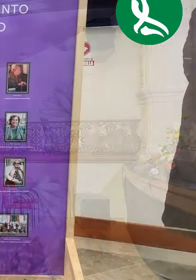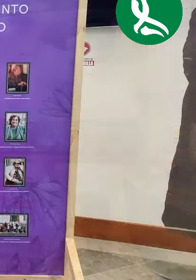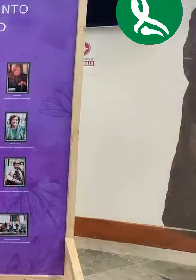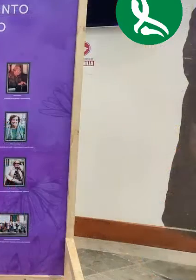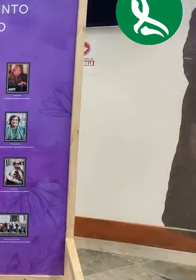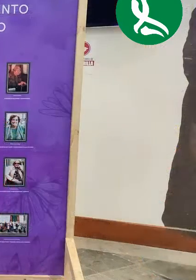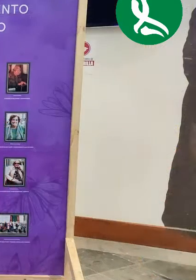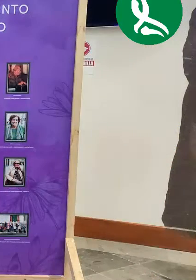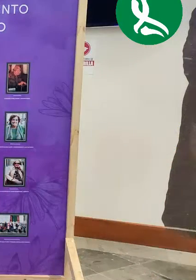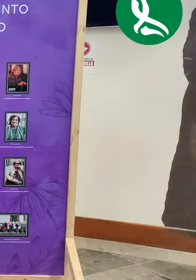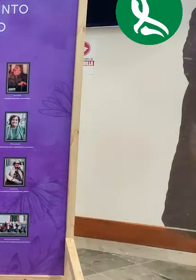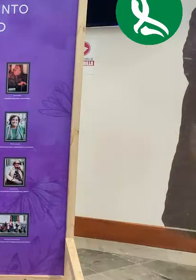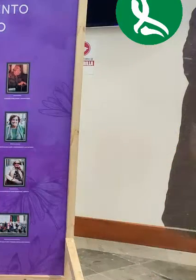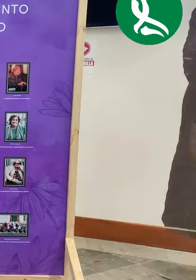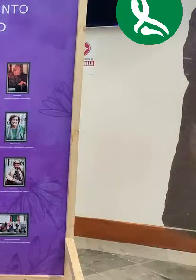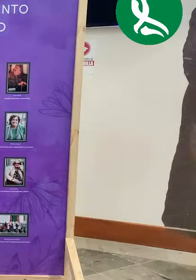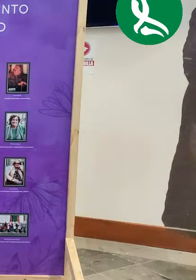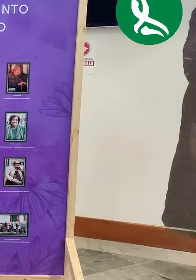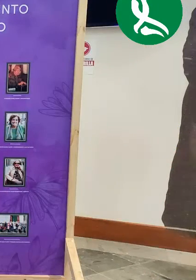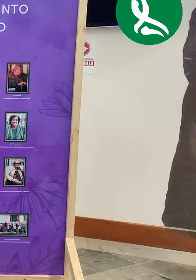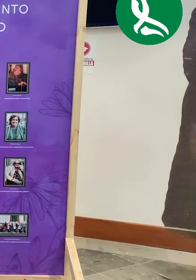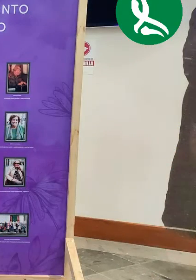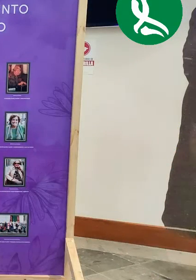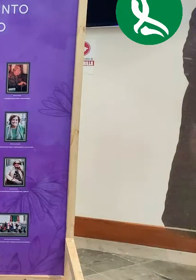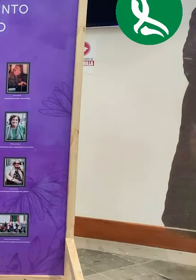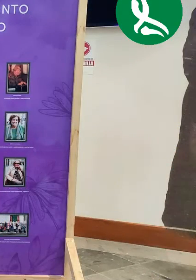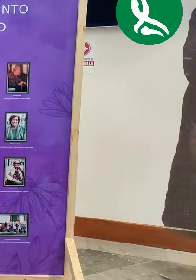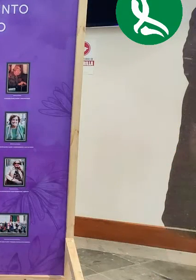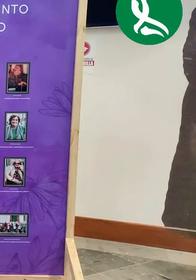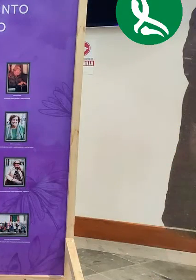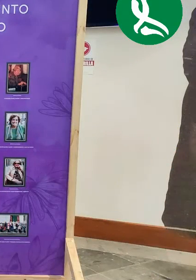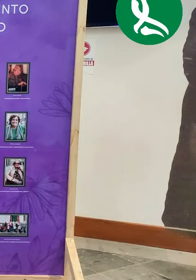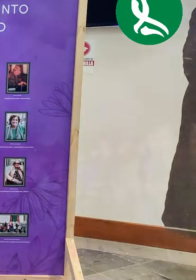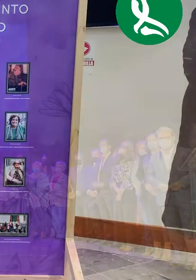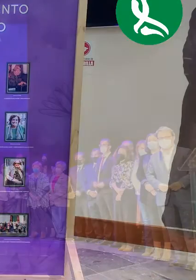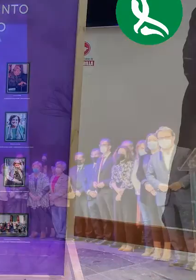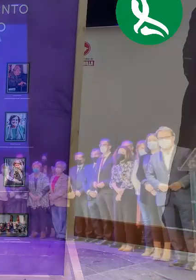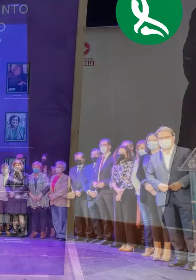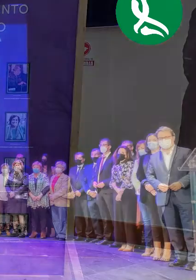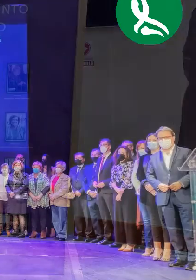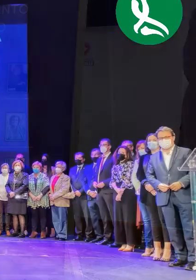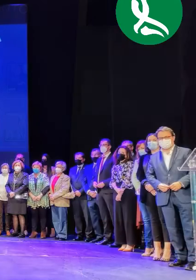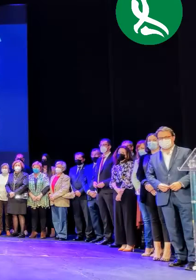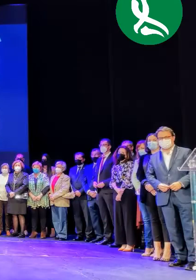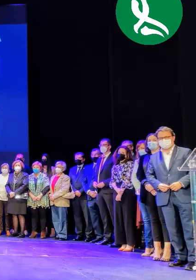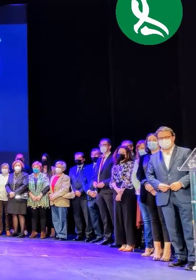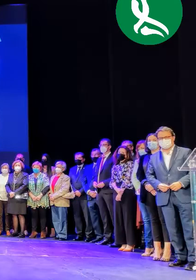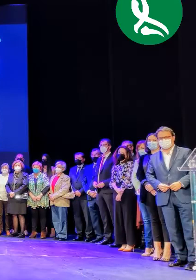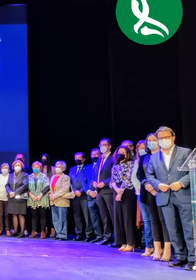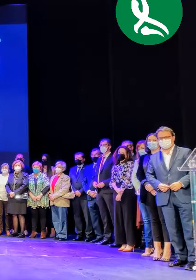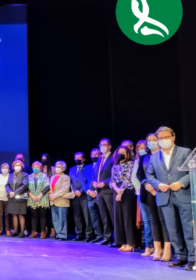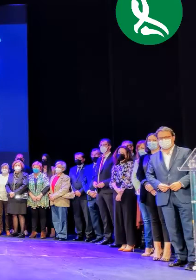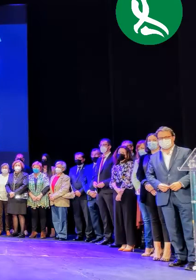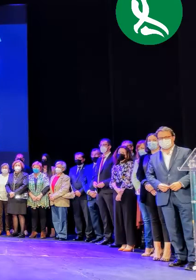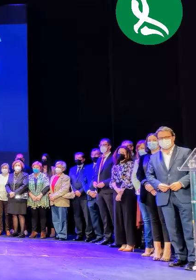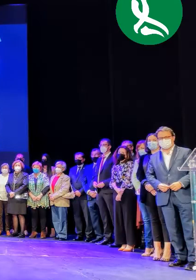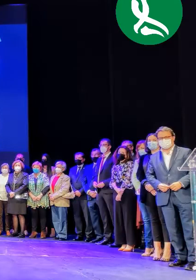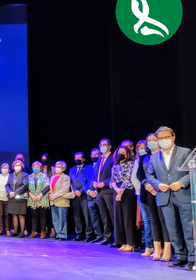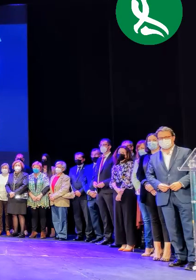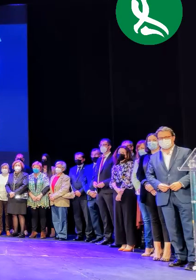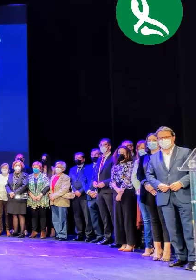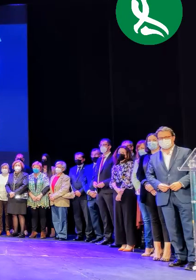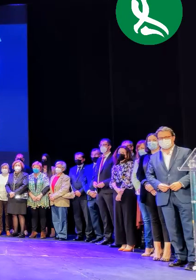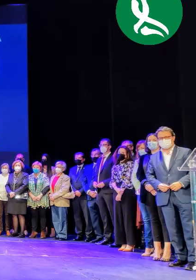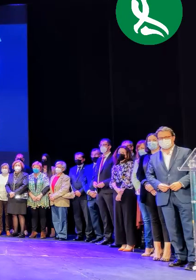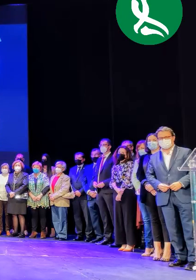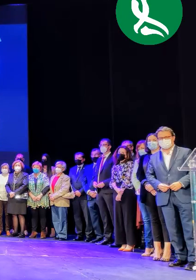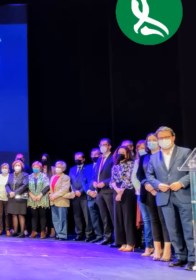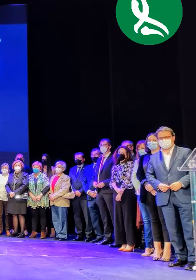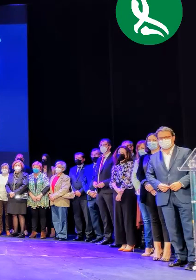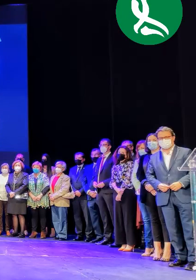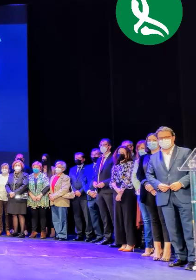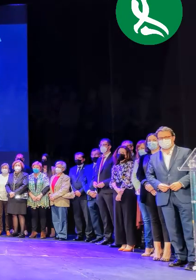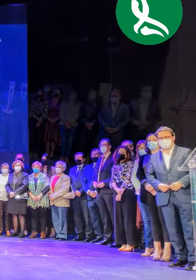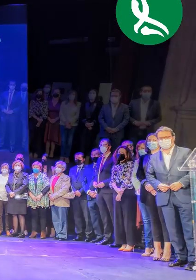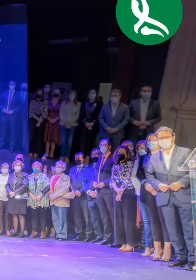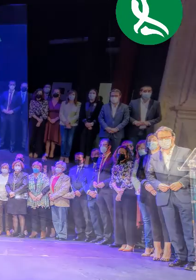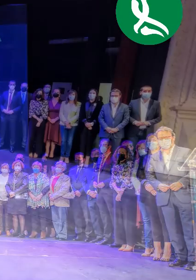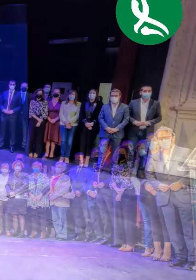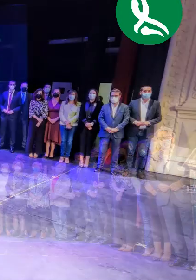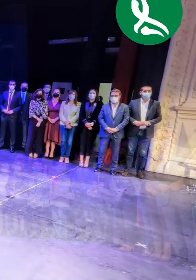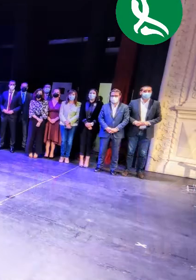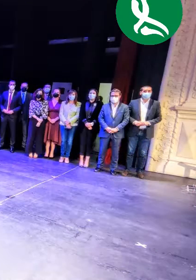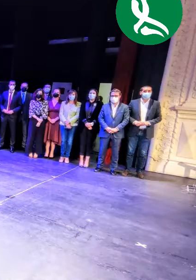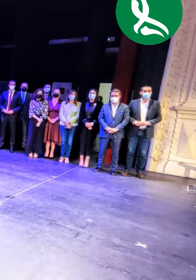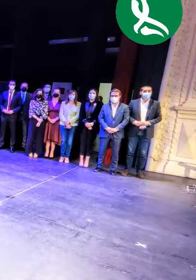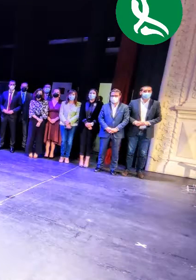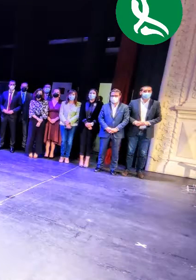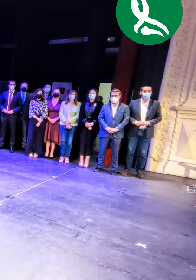tarea que han decidido hacer desde la hora. Ayudarnos siempre no es una palabra que se hace real, más allá de lo poético